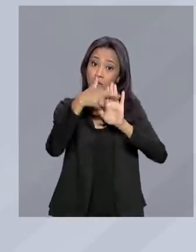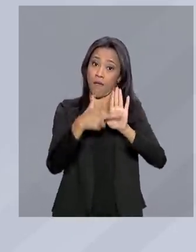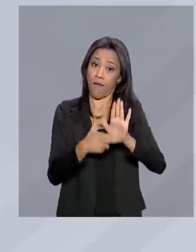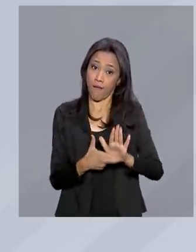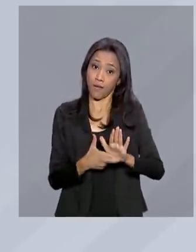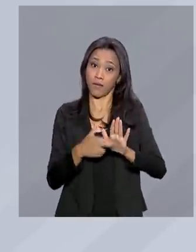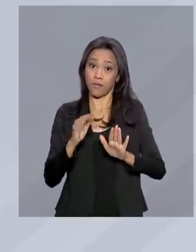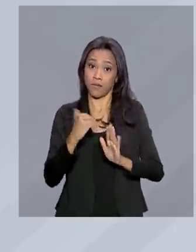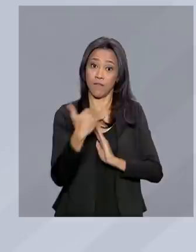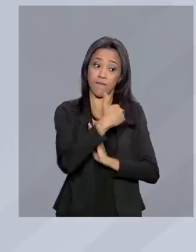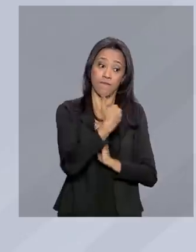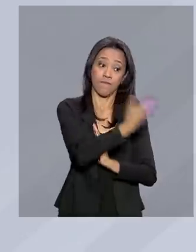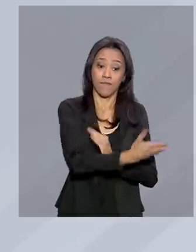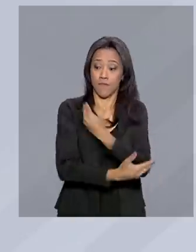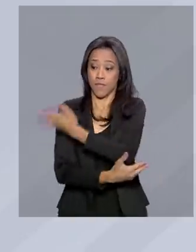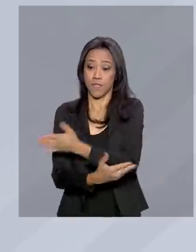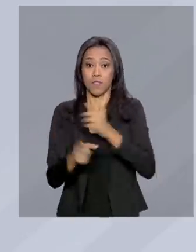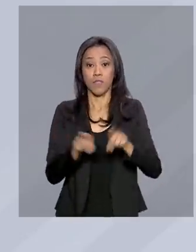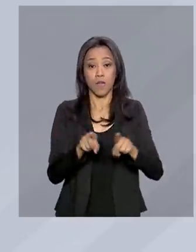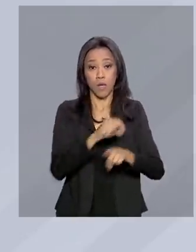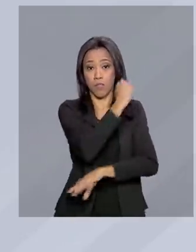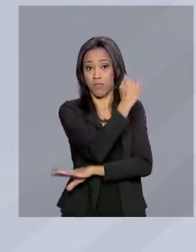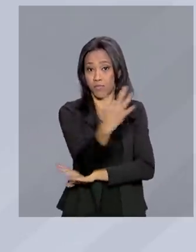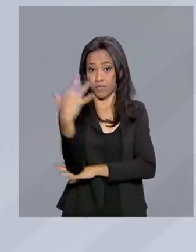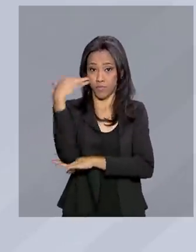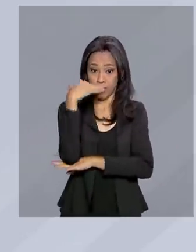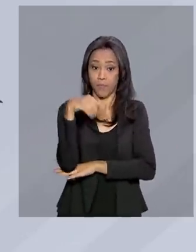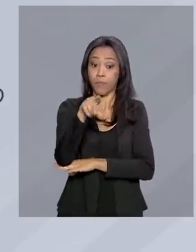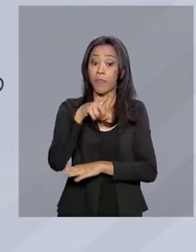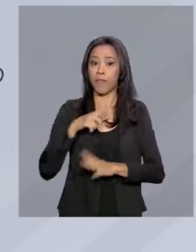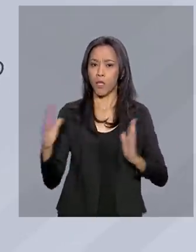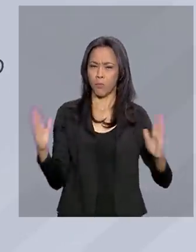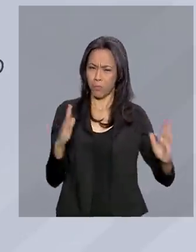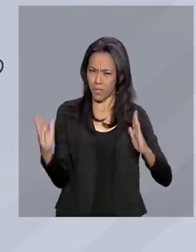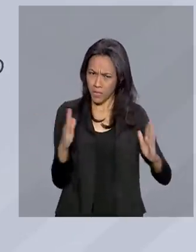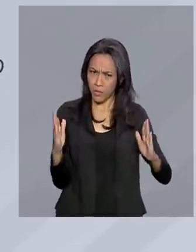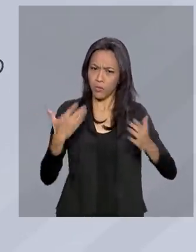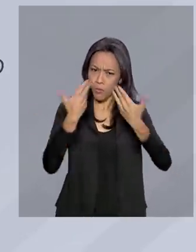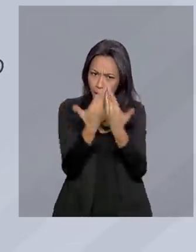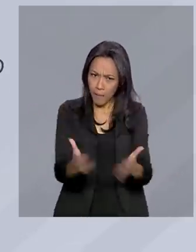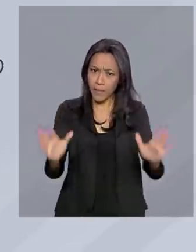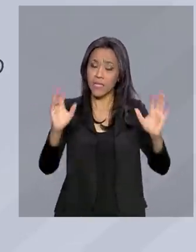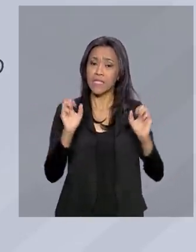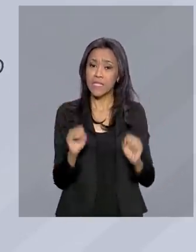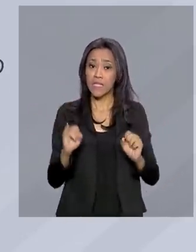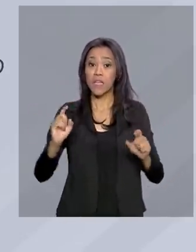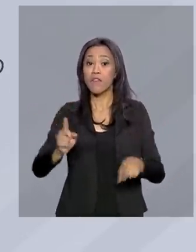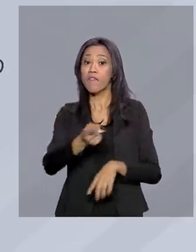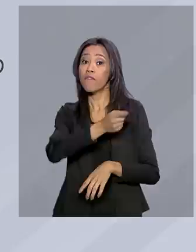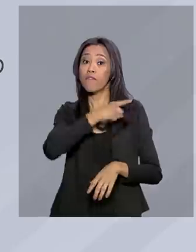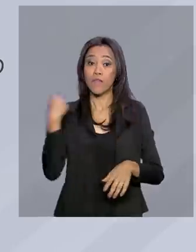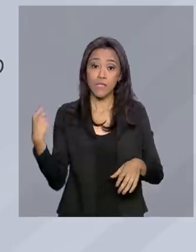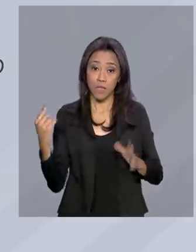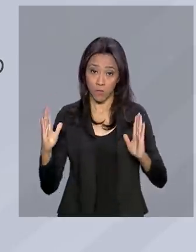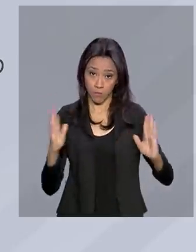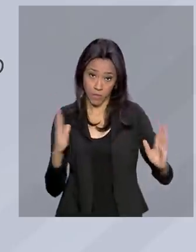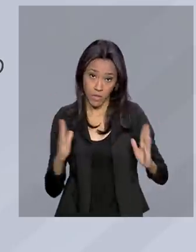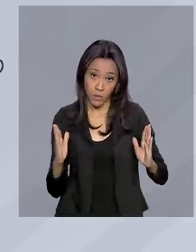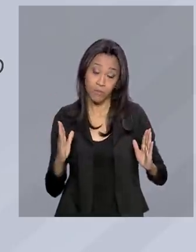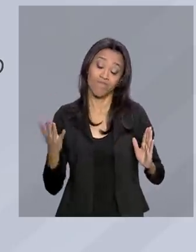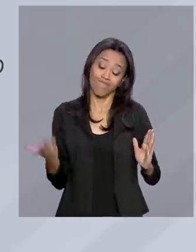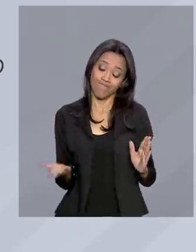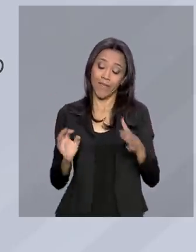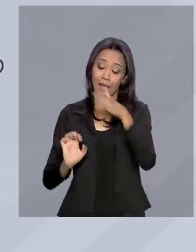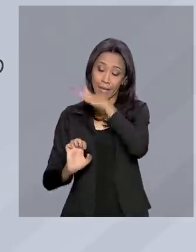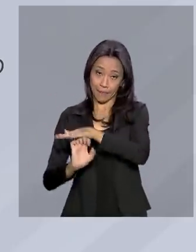vizinhança. O Estado tem um prazo para analisar a abertura de um novo negócio. Se o prazo vencer sem resposta, a empresa